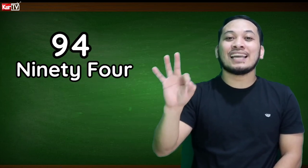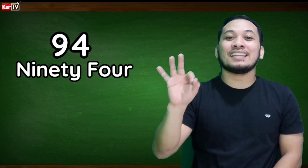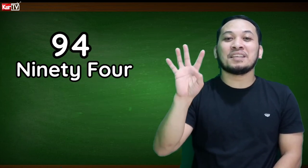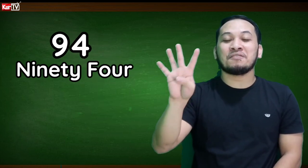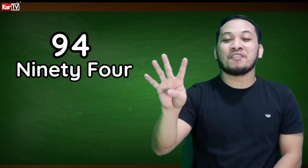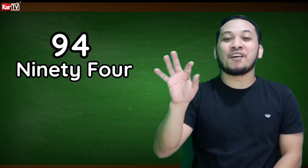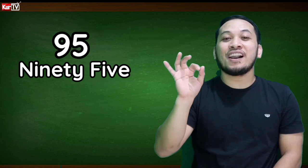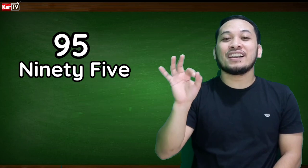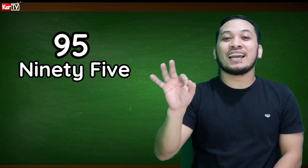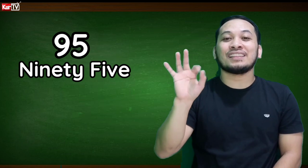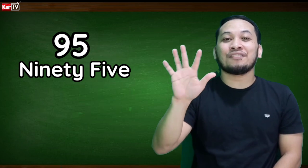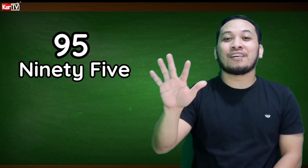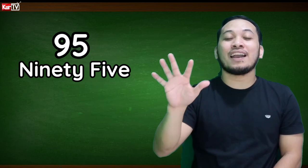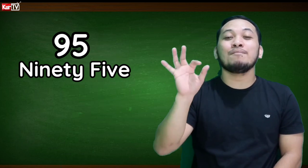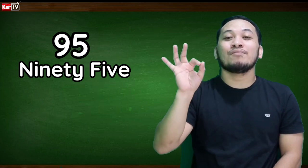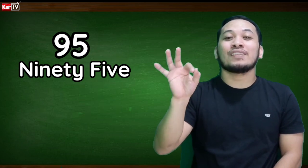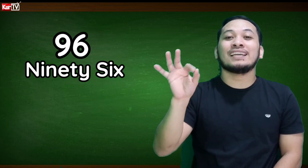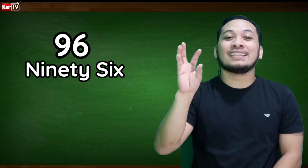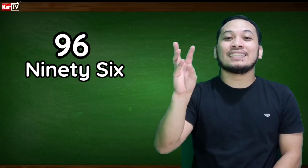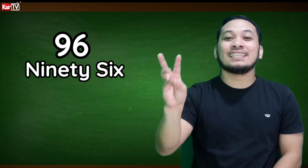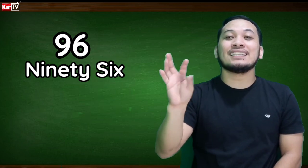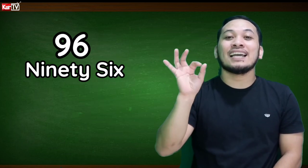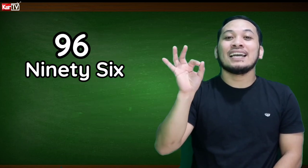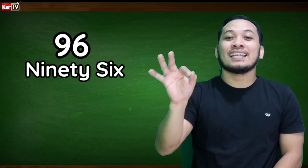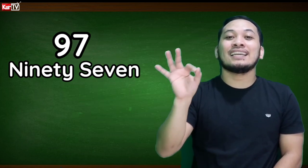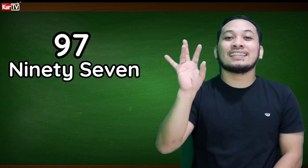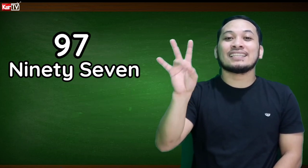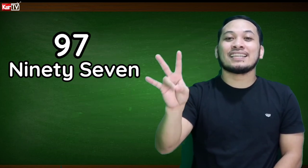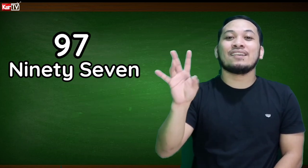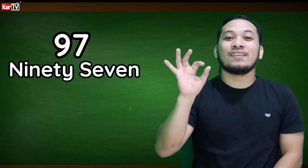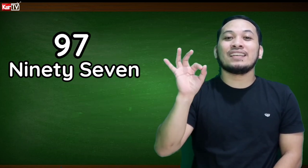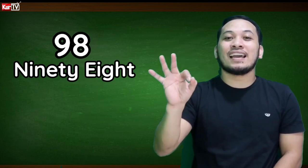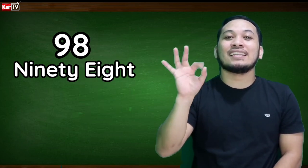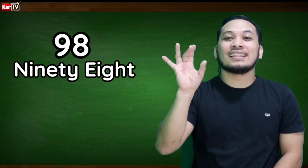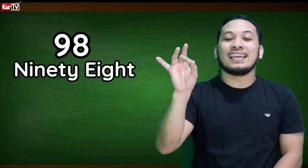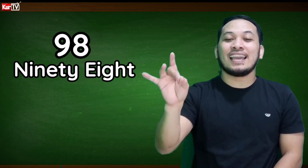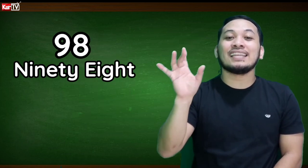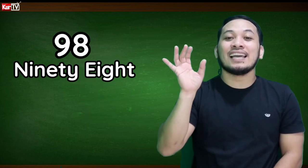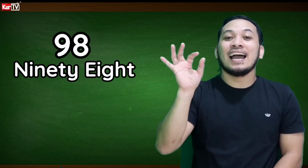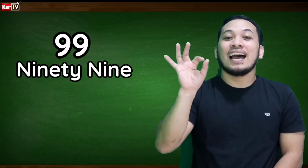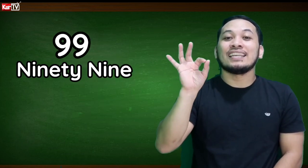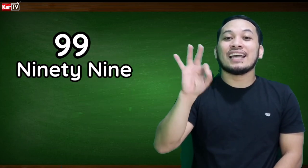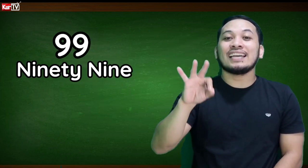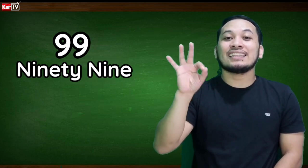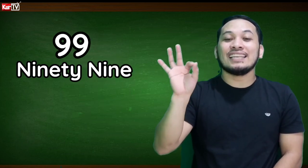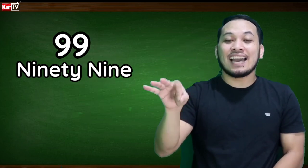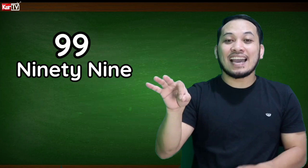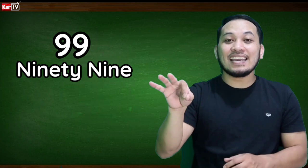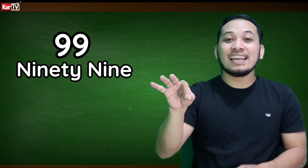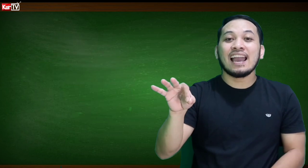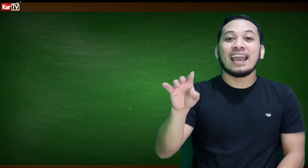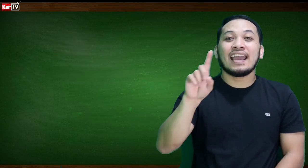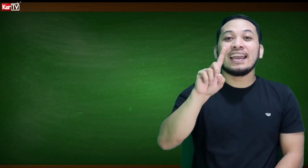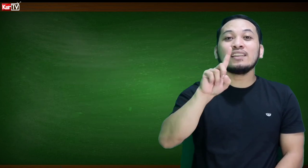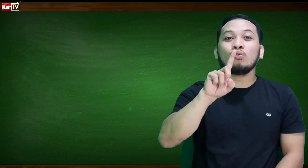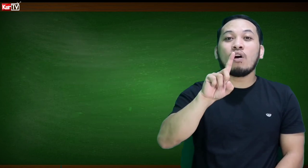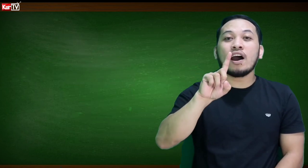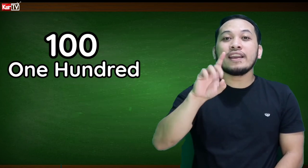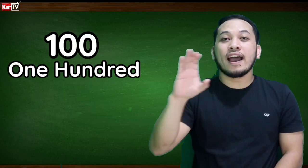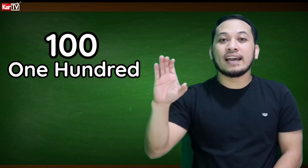94, 94, 95, 96, 97, 98, 99, and 100.